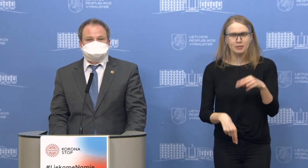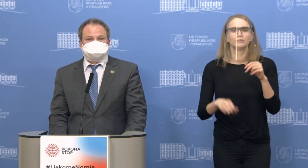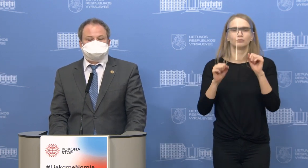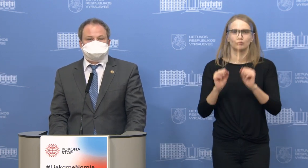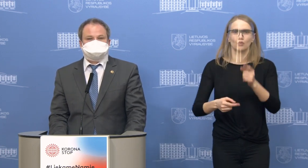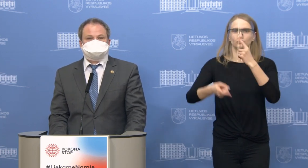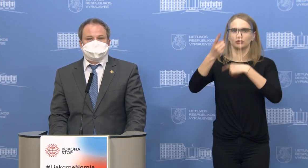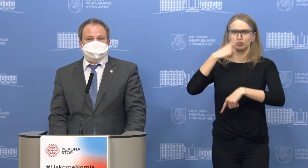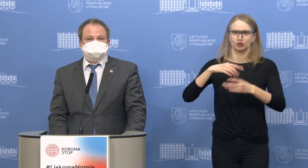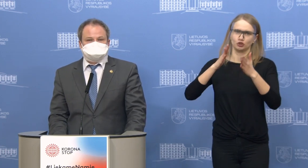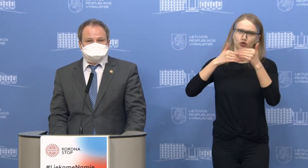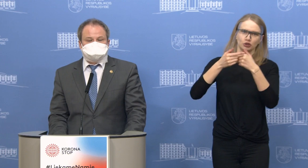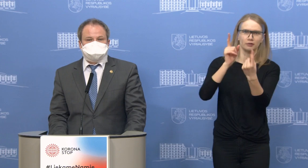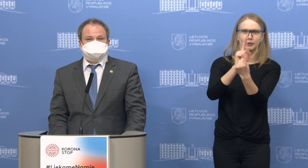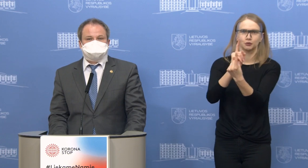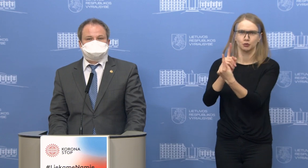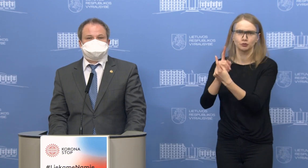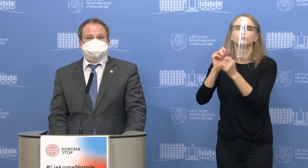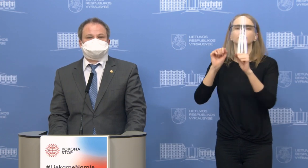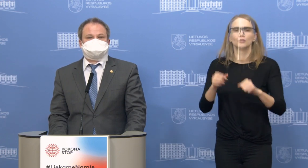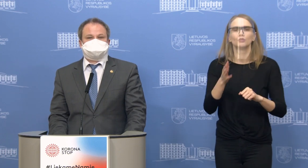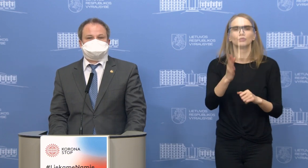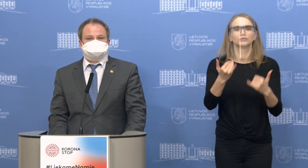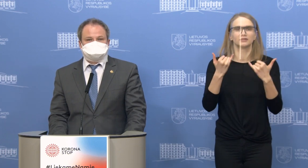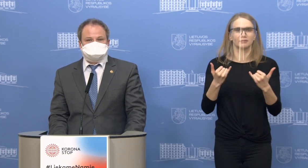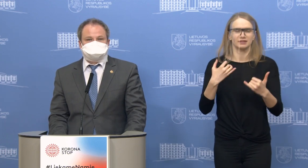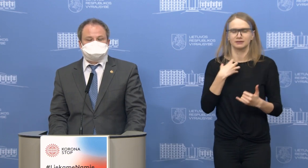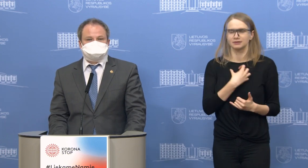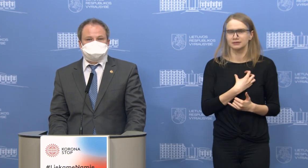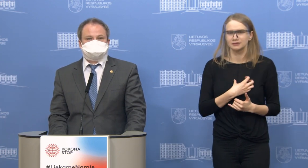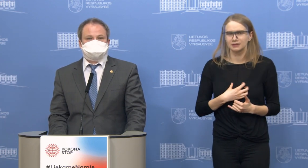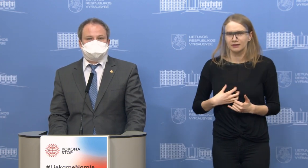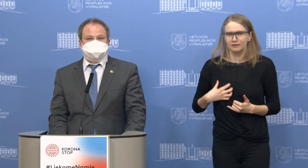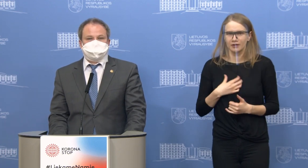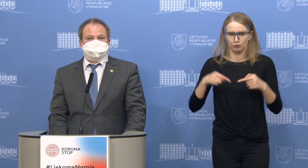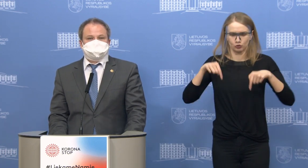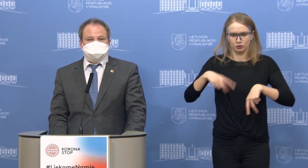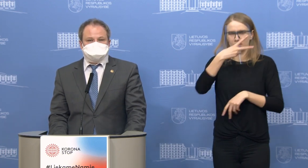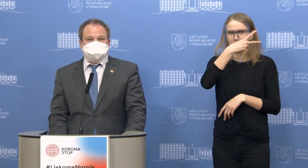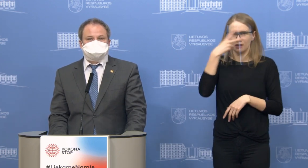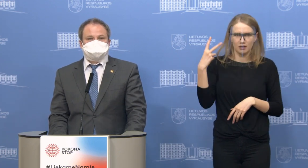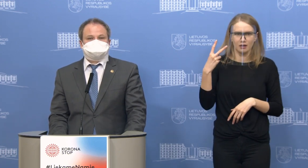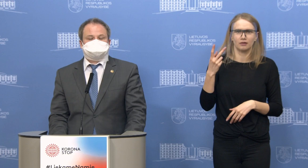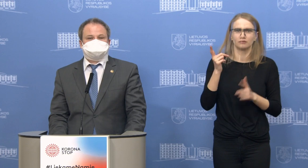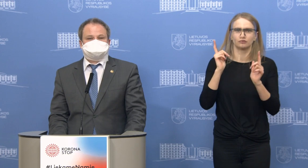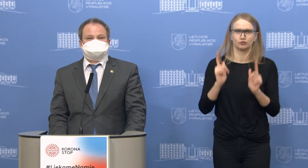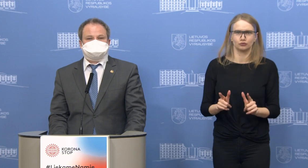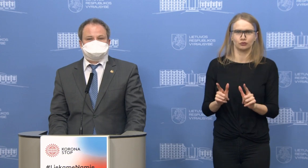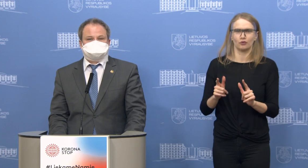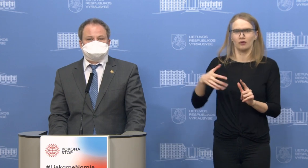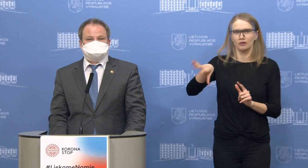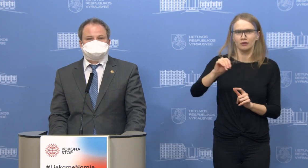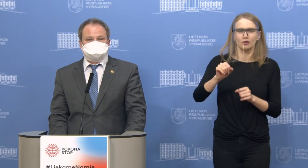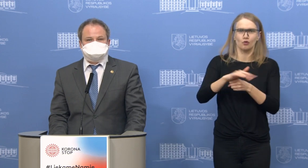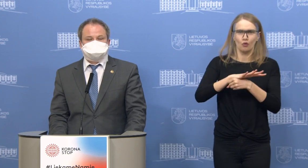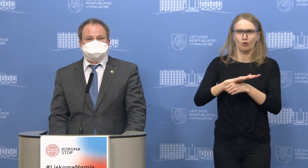susitikti su artimaisiais, nes dabar vėlgi mums svarbiausia yra užtikrinti, kad čia Lietuvoje, kaip įmanoma, mes tą